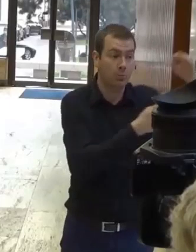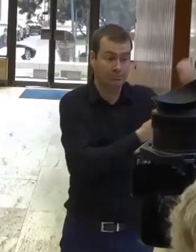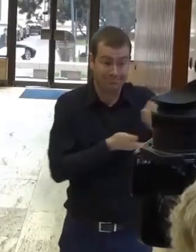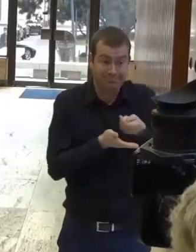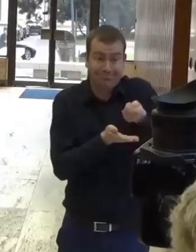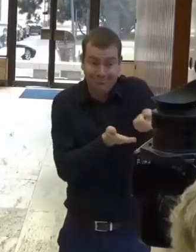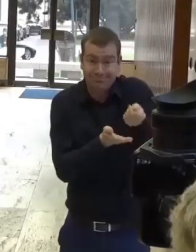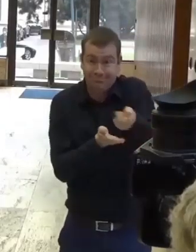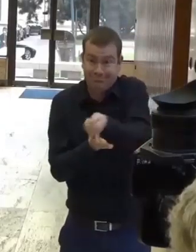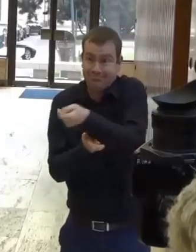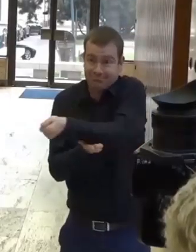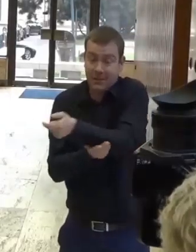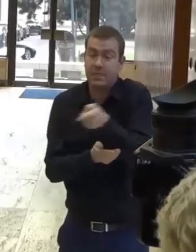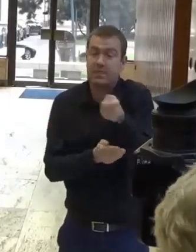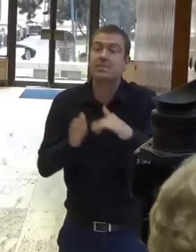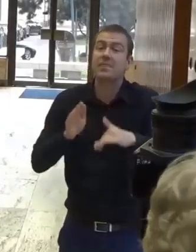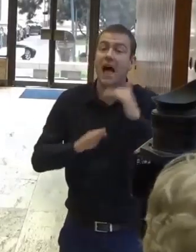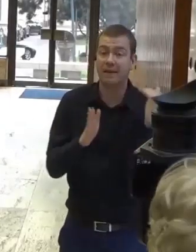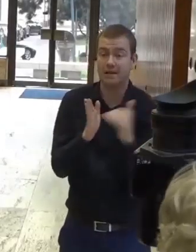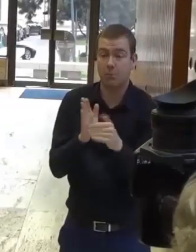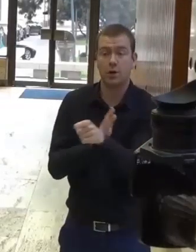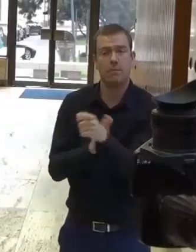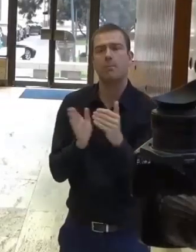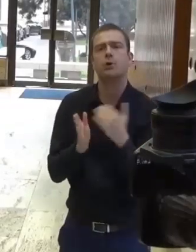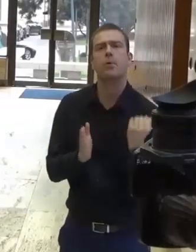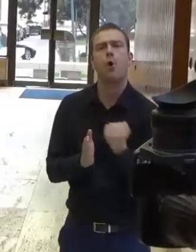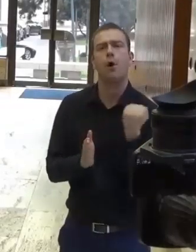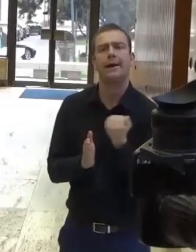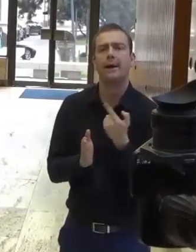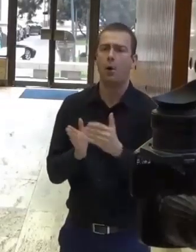peniaze potrebujú, aby ich mohli urychlene čerpať.